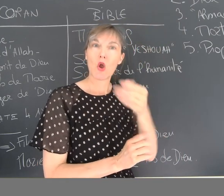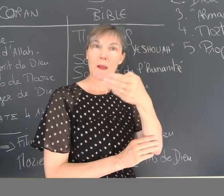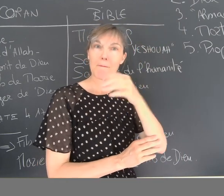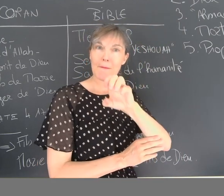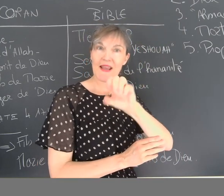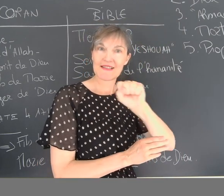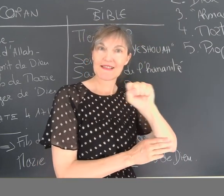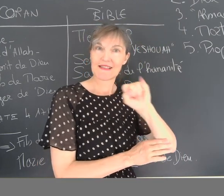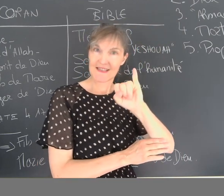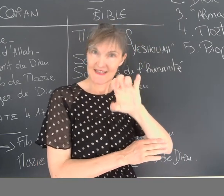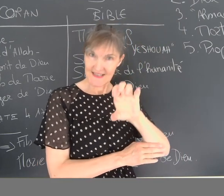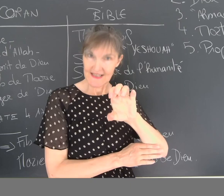il est le Messie.